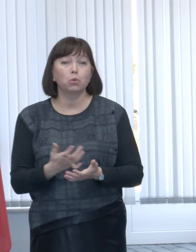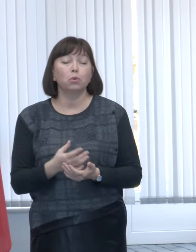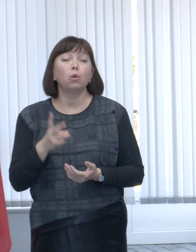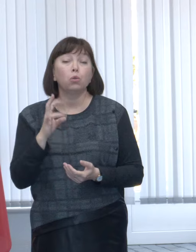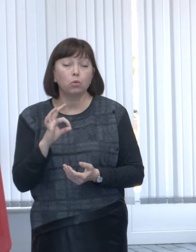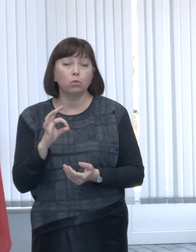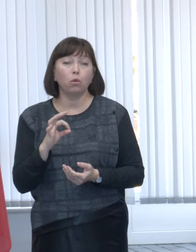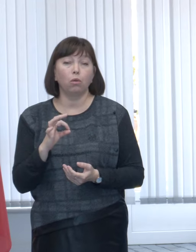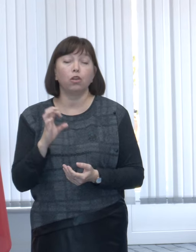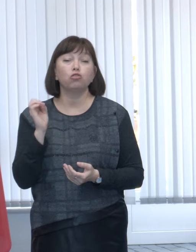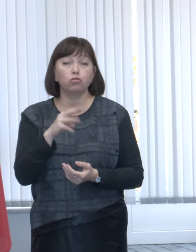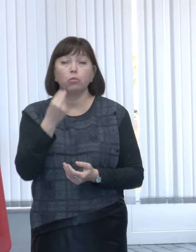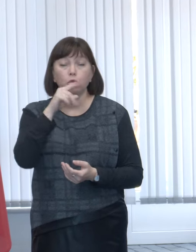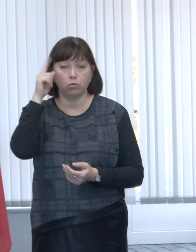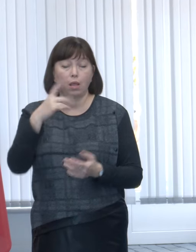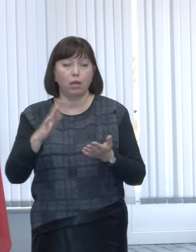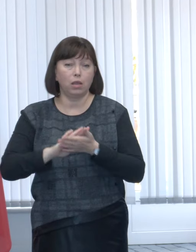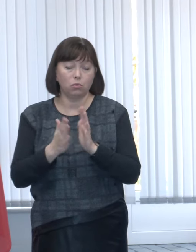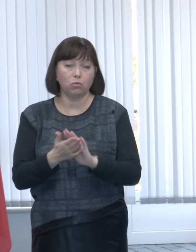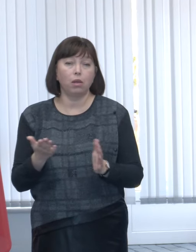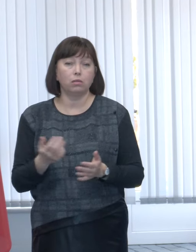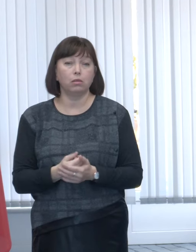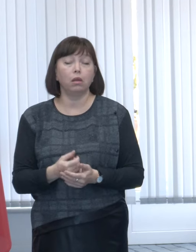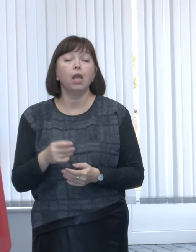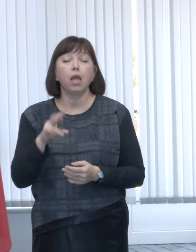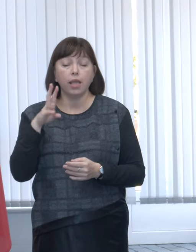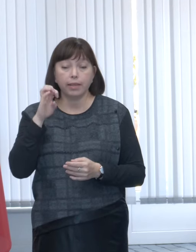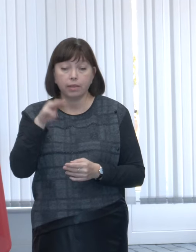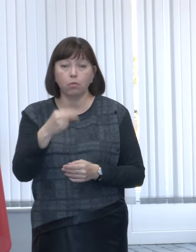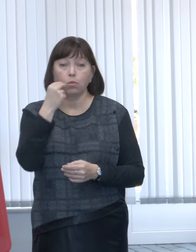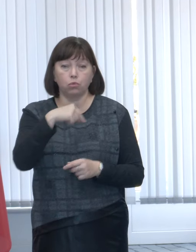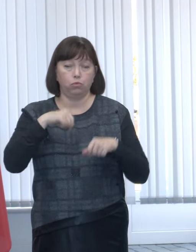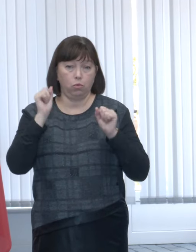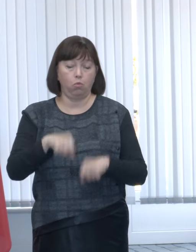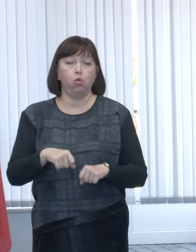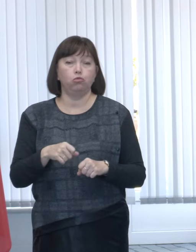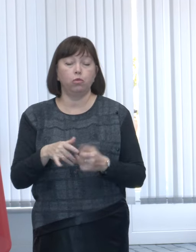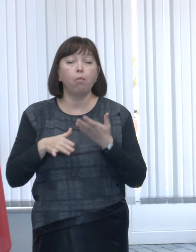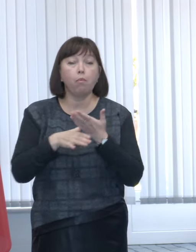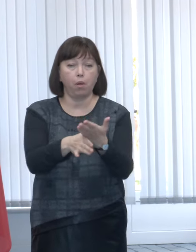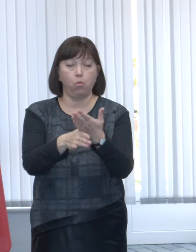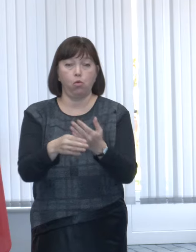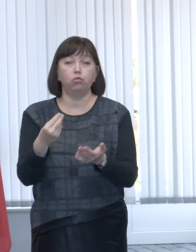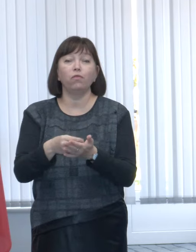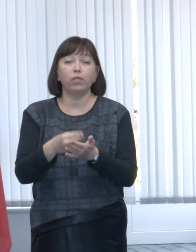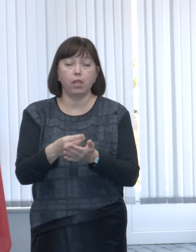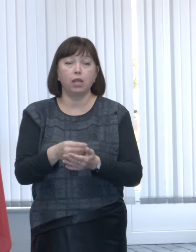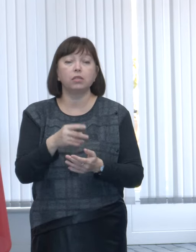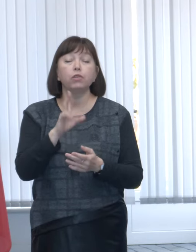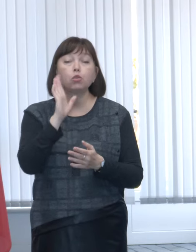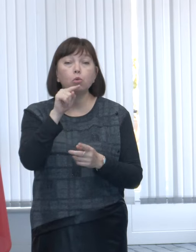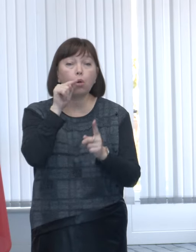cu cât mai bine știm care-i situația, cu atât mai bine putem simti compensația pentru acea